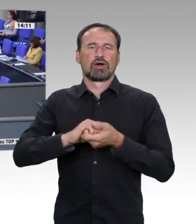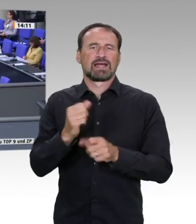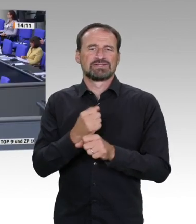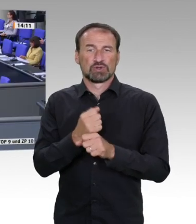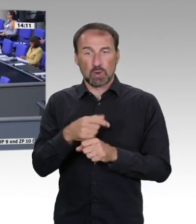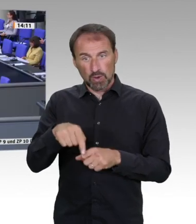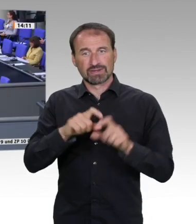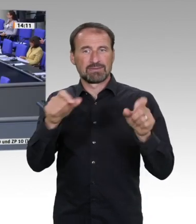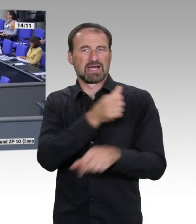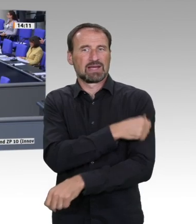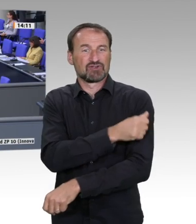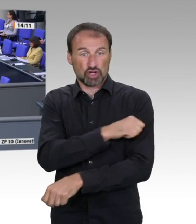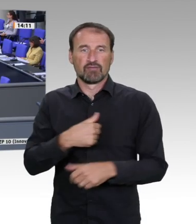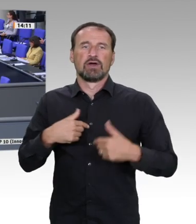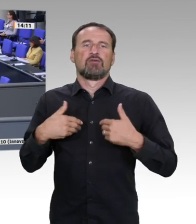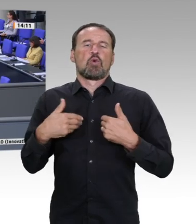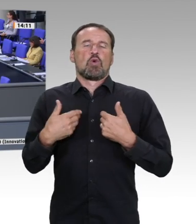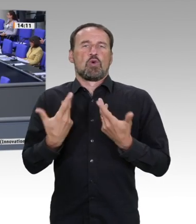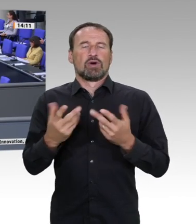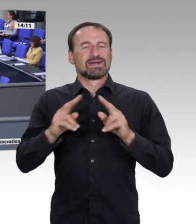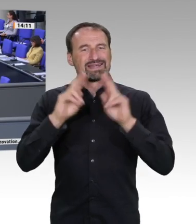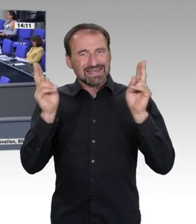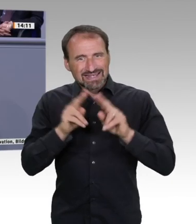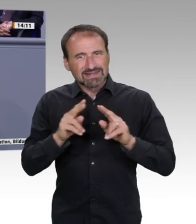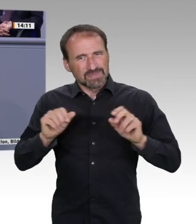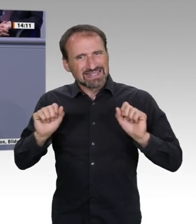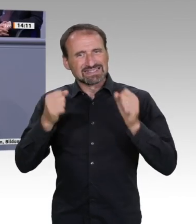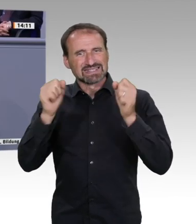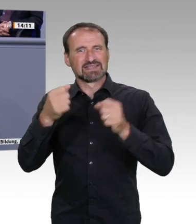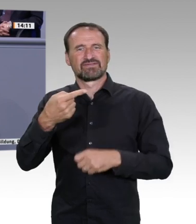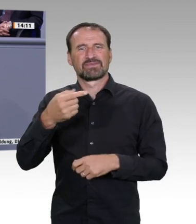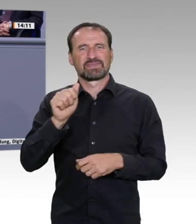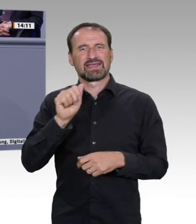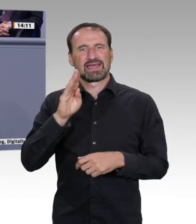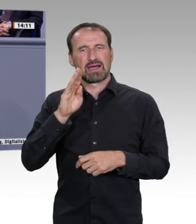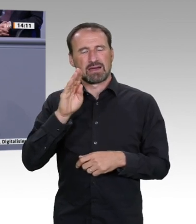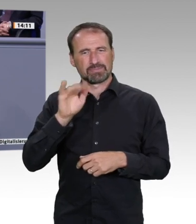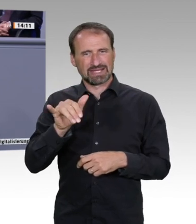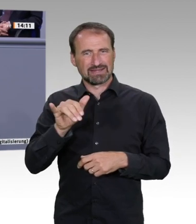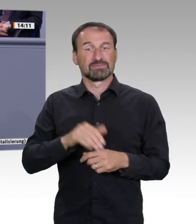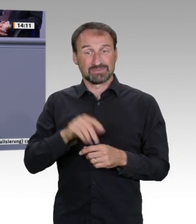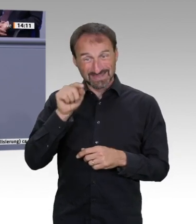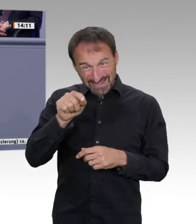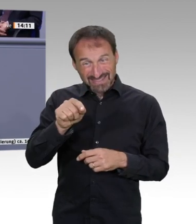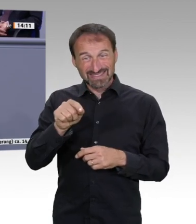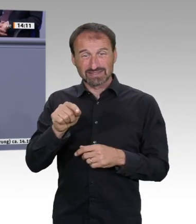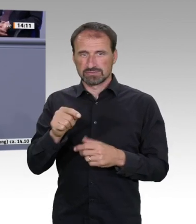gemeinsam als Entwicklungsministerium, aber auch als Bildungs und Forschungsministerium eine